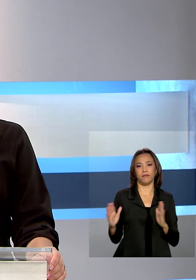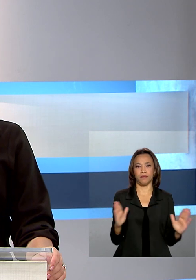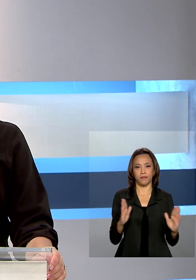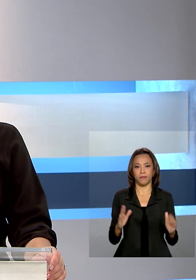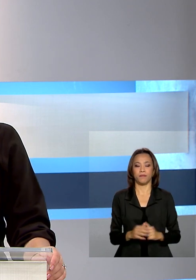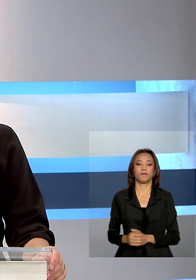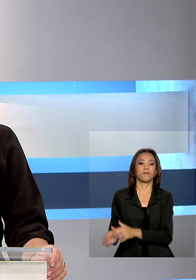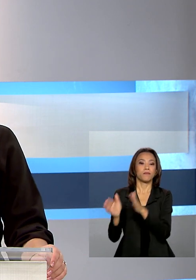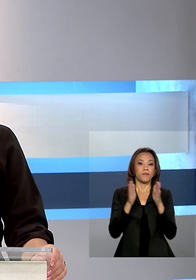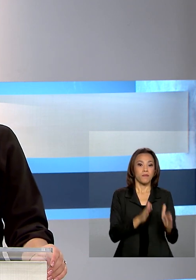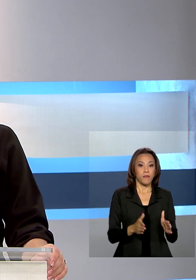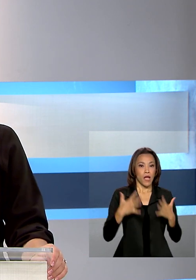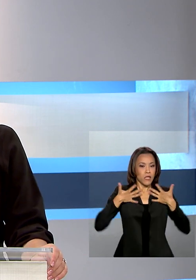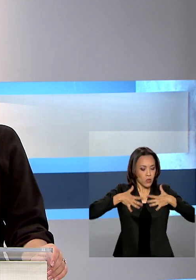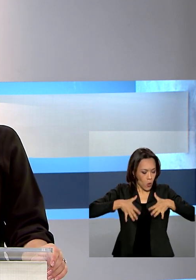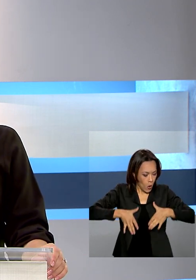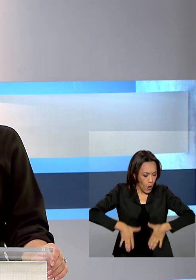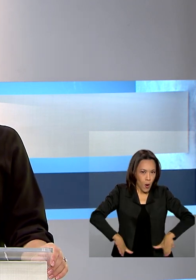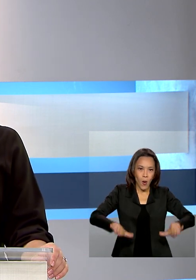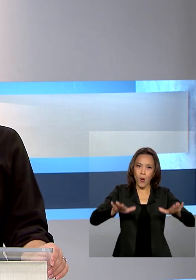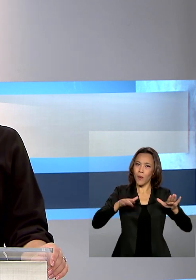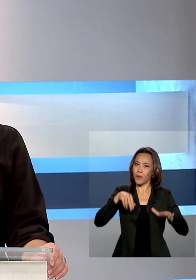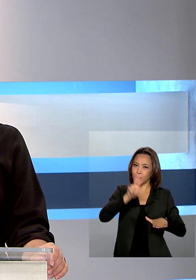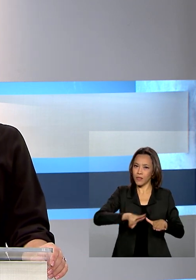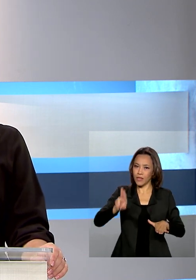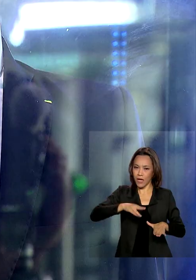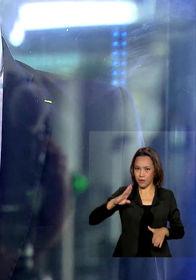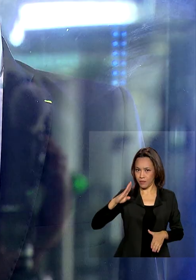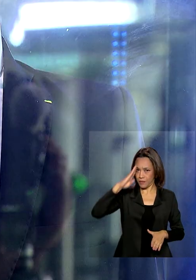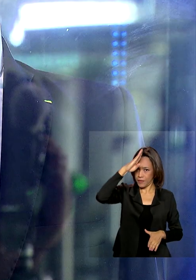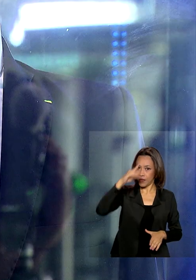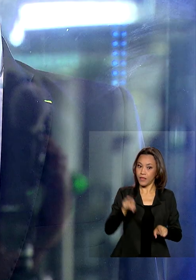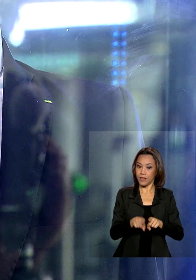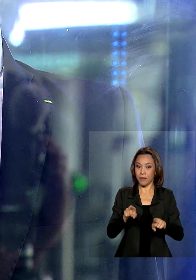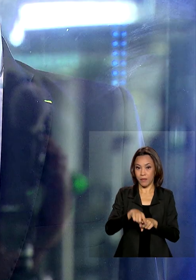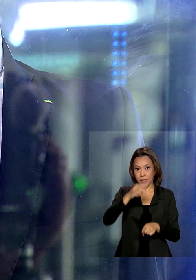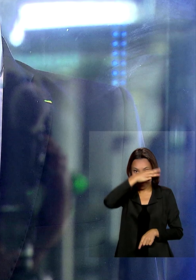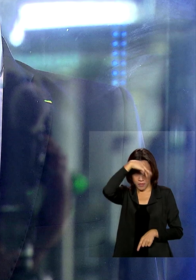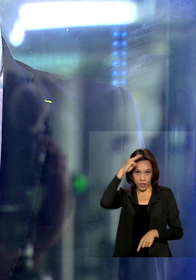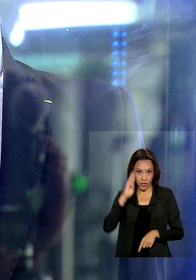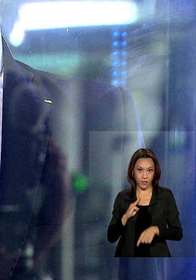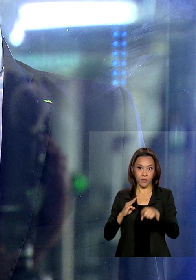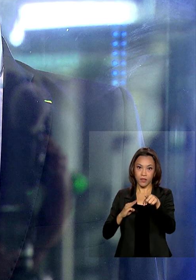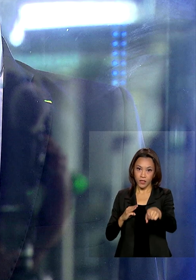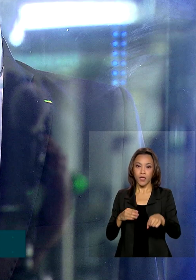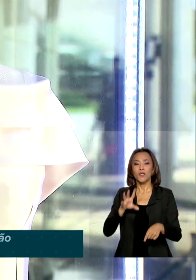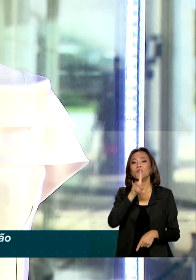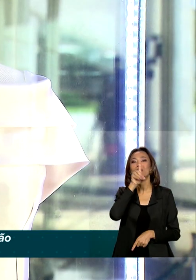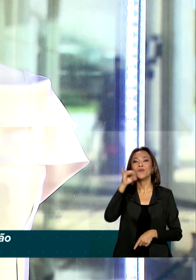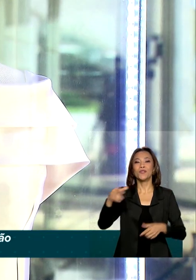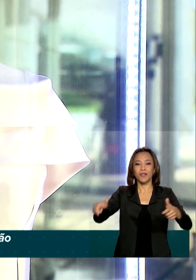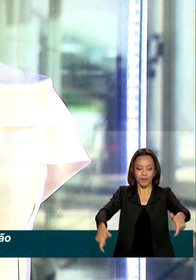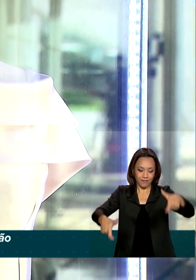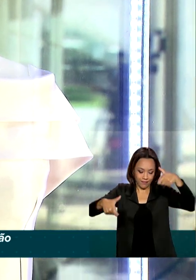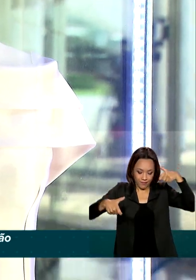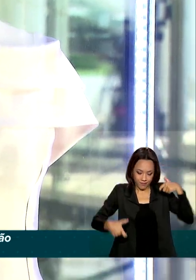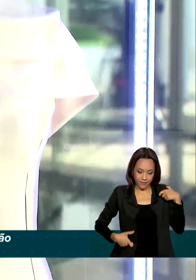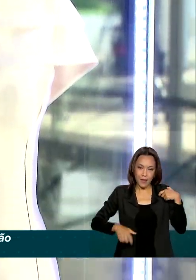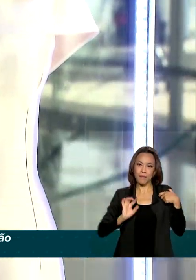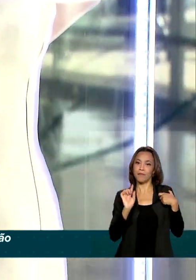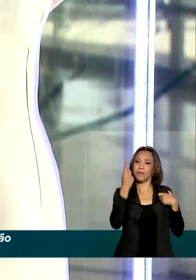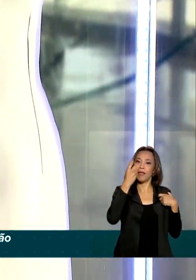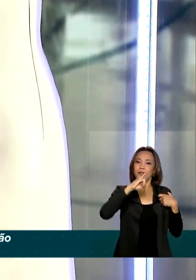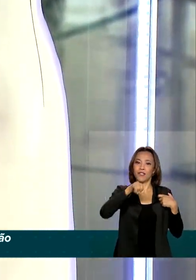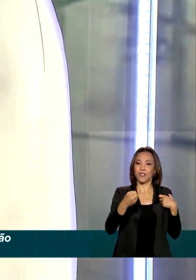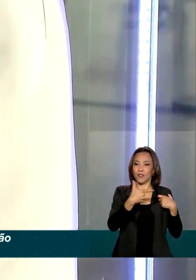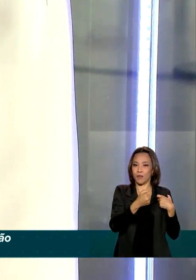Os trajes utilizados pelo presidente Jair Bolsonaro e pela primeira-dama Michele Bolsonaro no dia da posse, em 1º de janeiro de